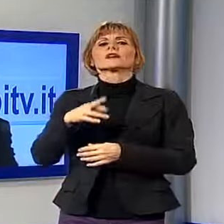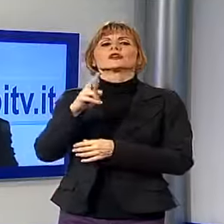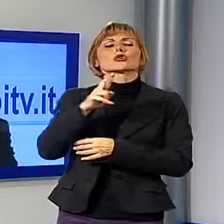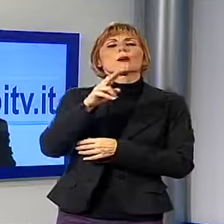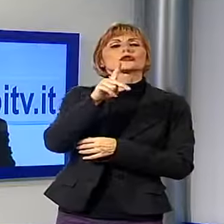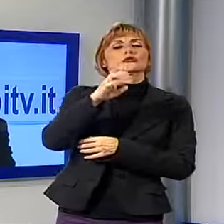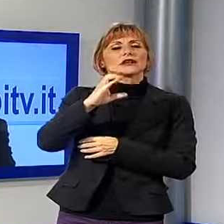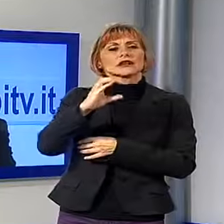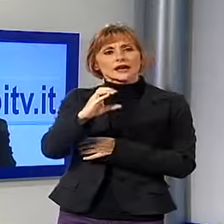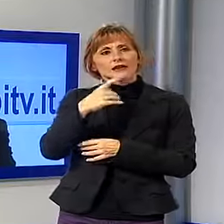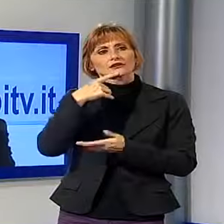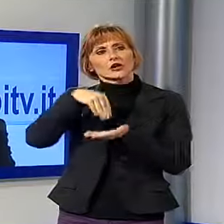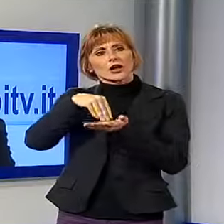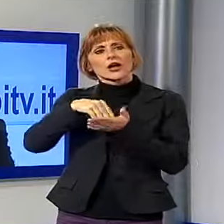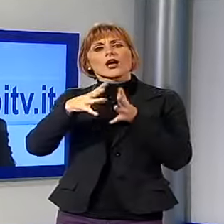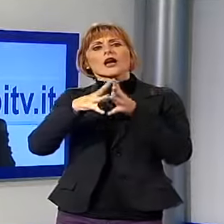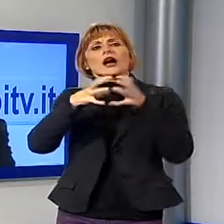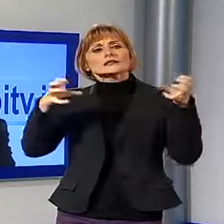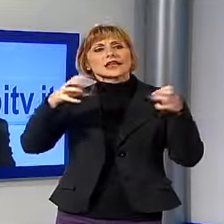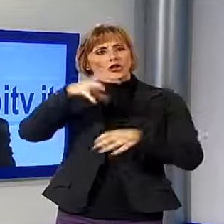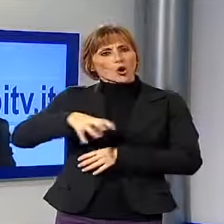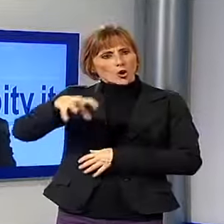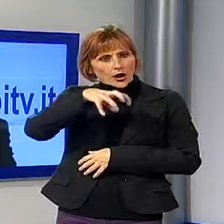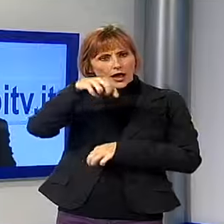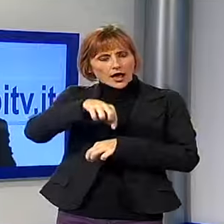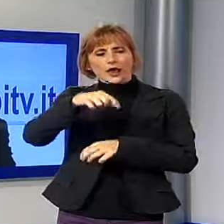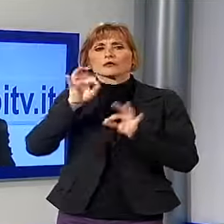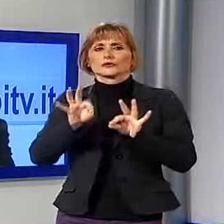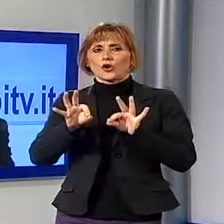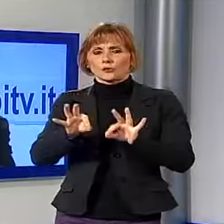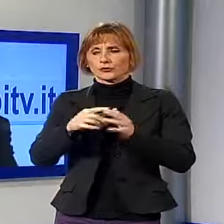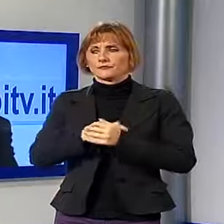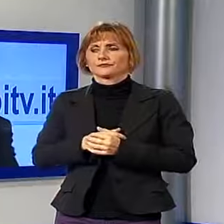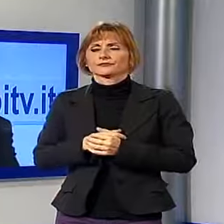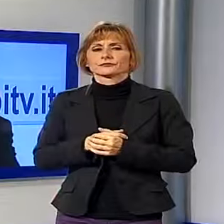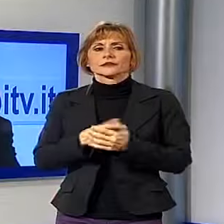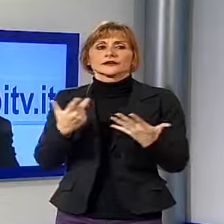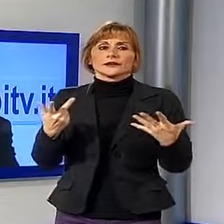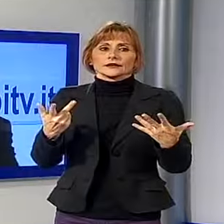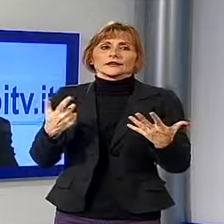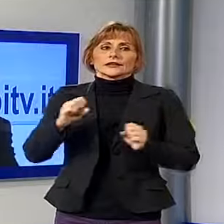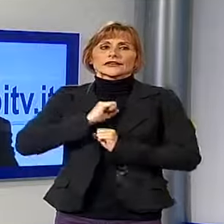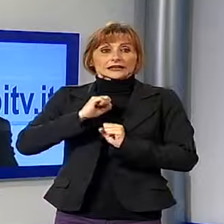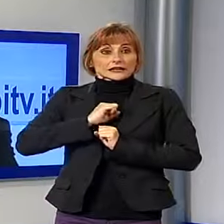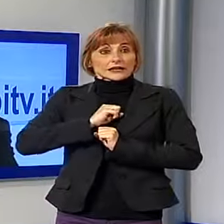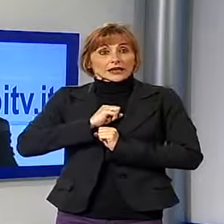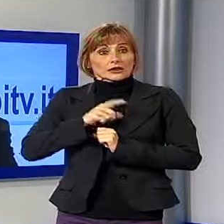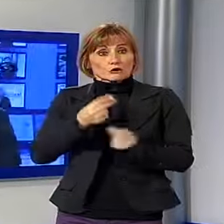'altro è un'azienda locale, quindi credono in questo progetto. Diciamo,